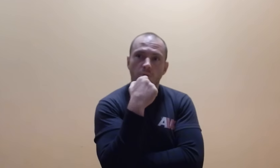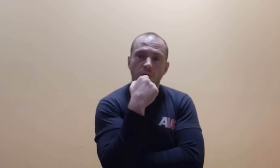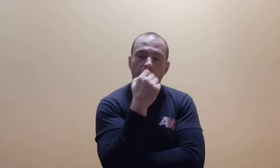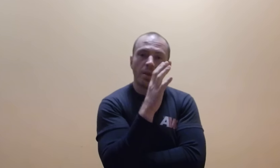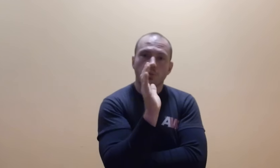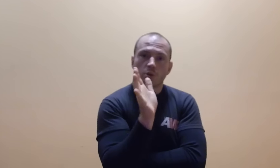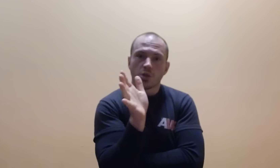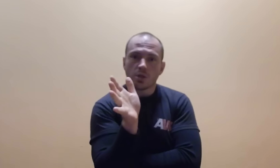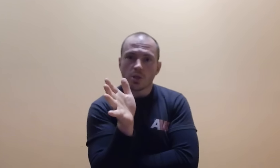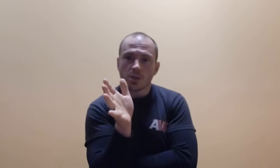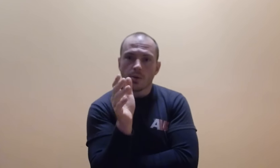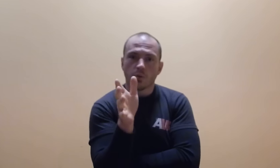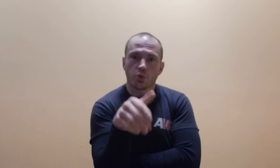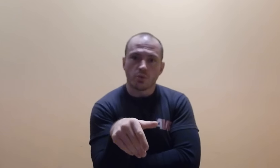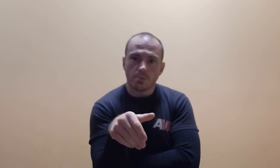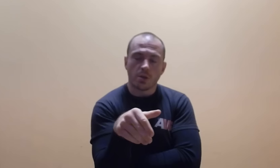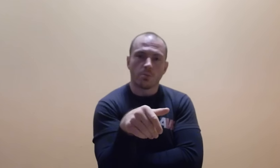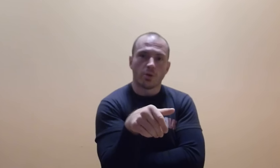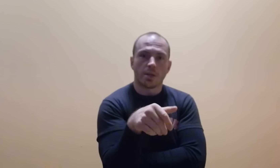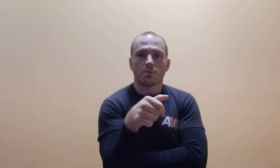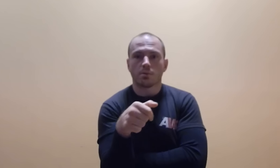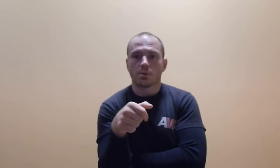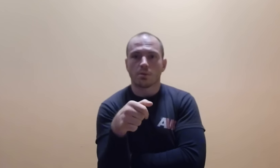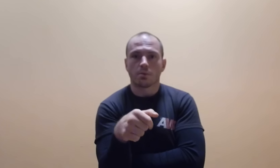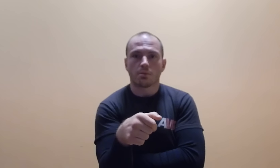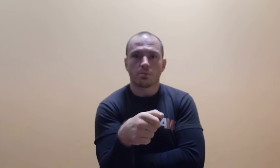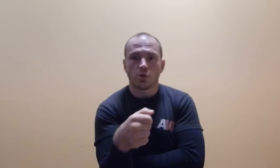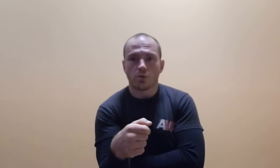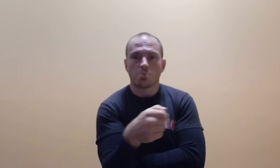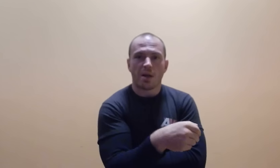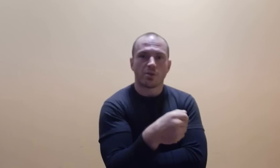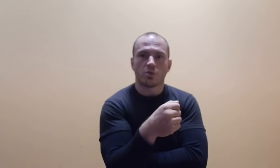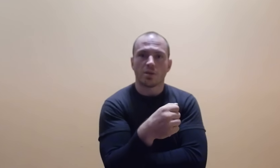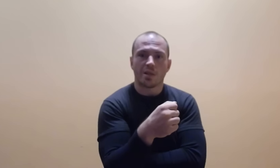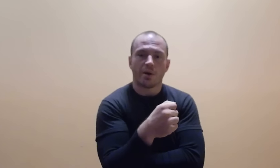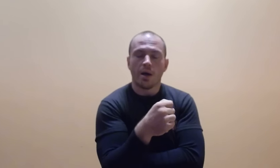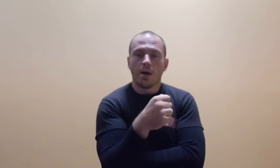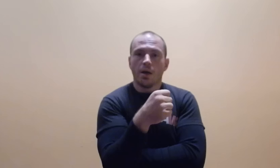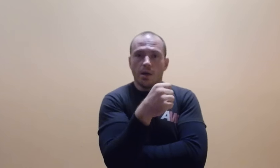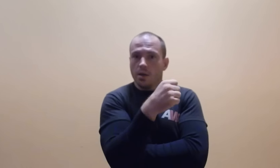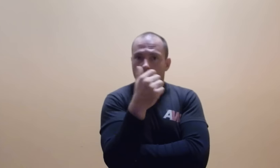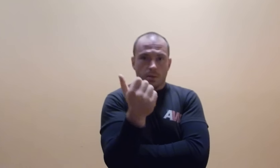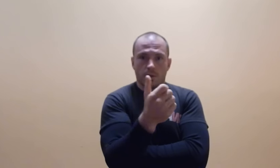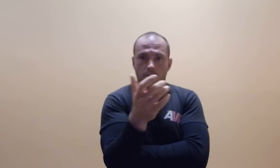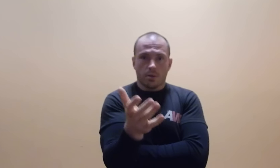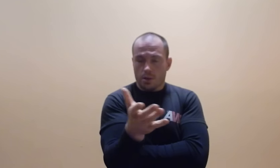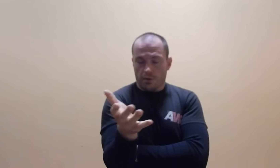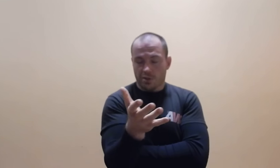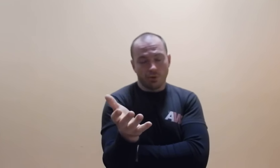uginam, przynoszę ciężar ciała do przodu na przednią nogę, czy to jest prawa, czy to jest lewa, wasz